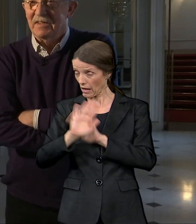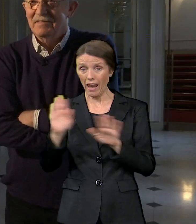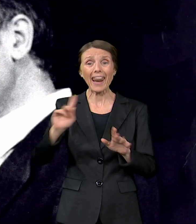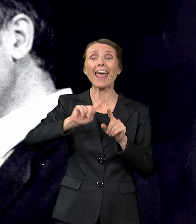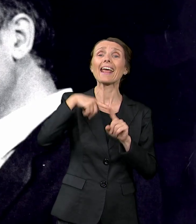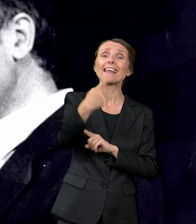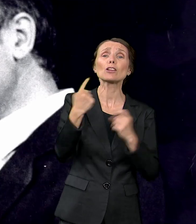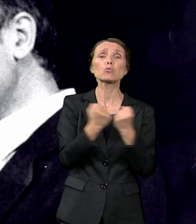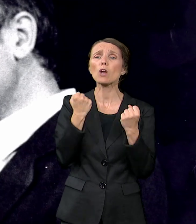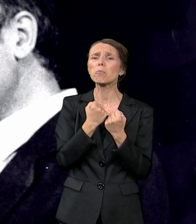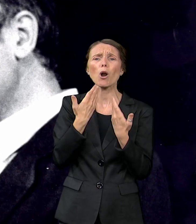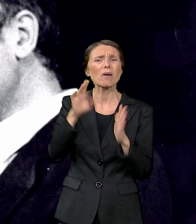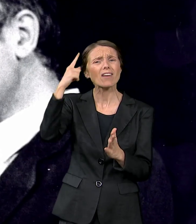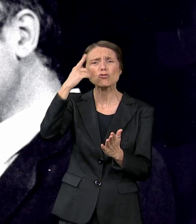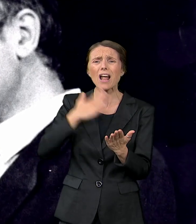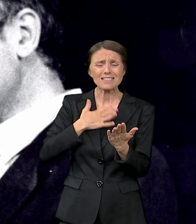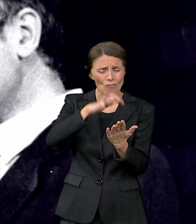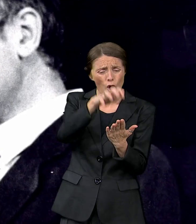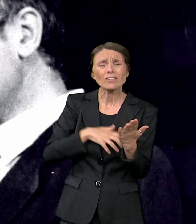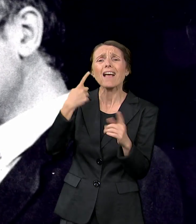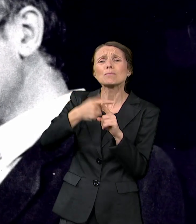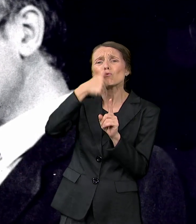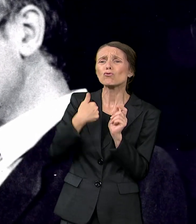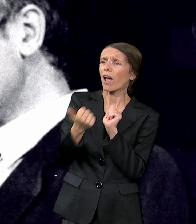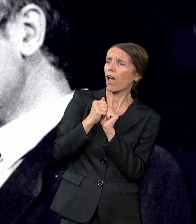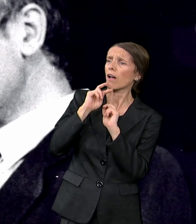partnera. Dva dana pred generalnu probu,